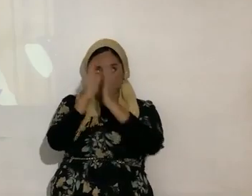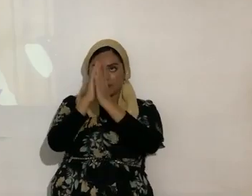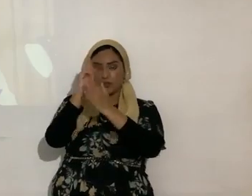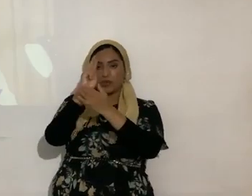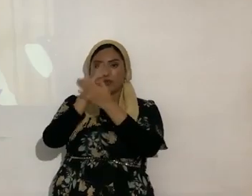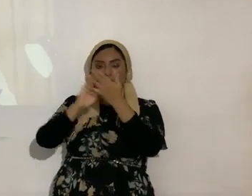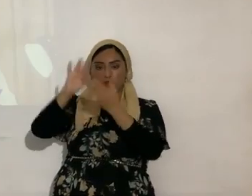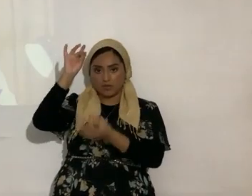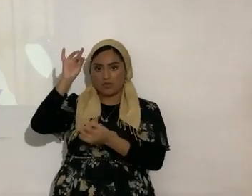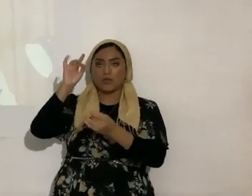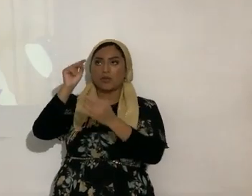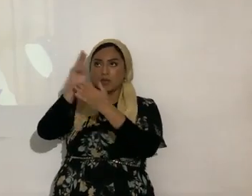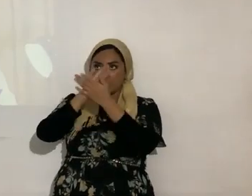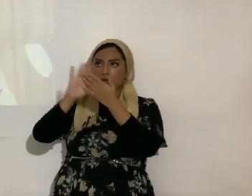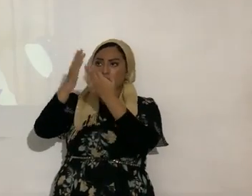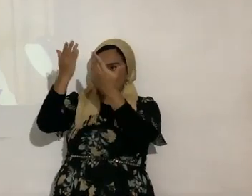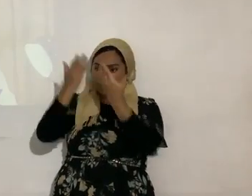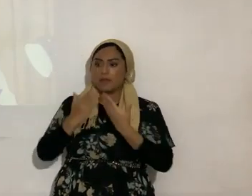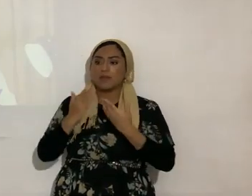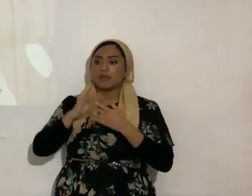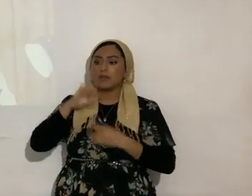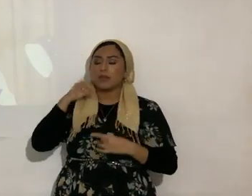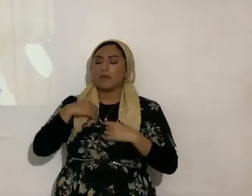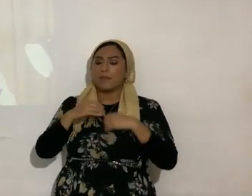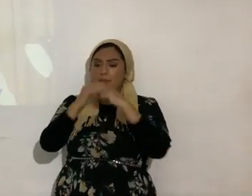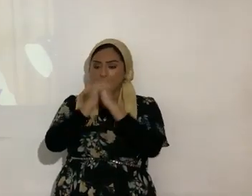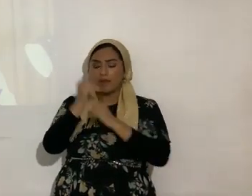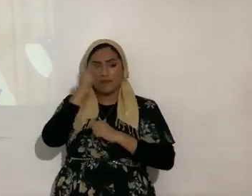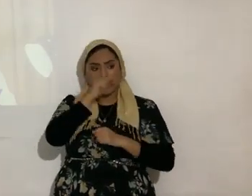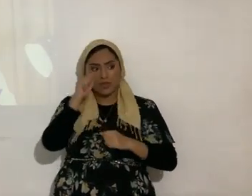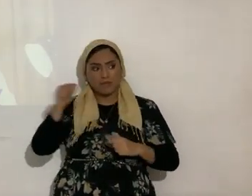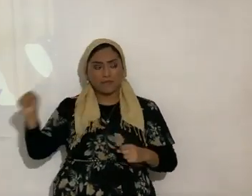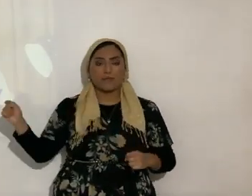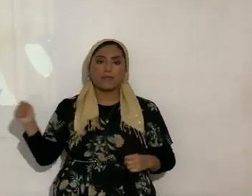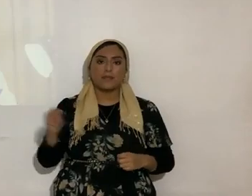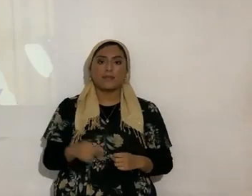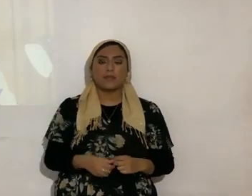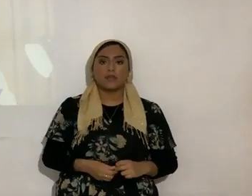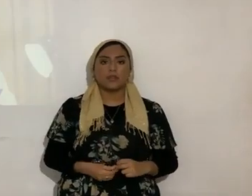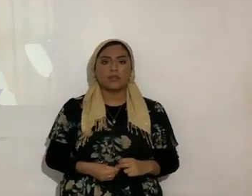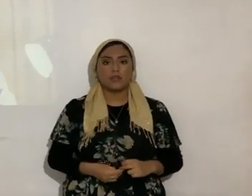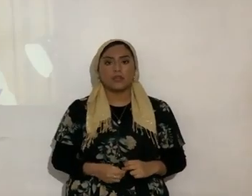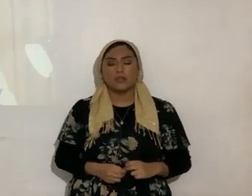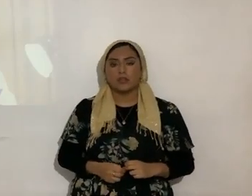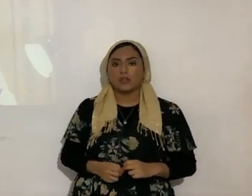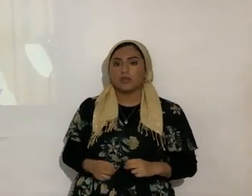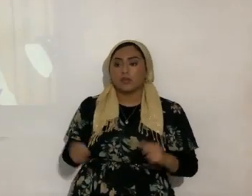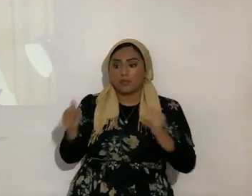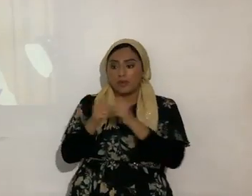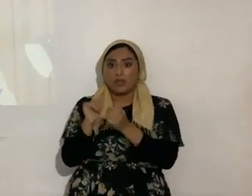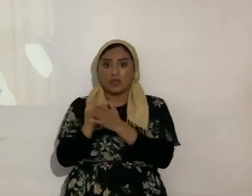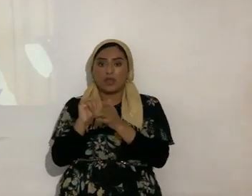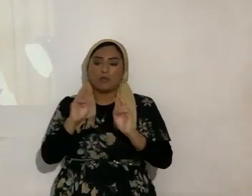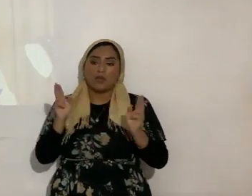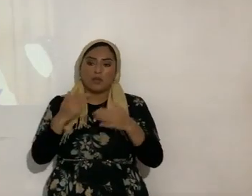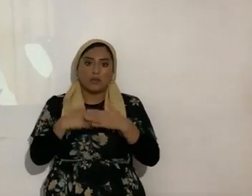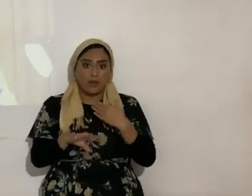intercesor pídele dame un espíritu de intercesor para el Eterno pero con eso se nace ya pero pídeselo